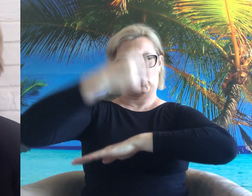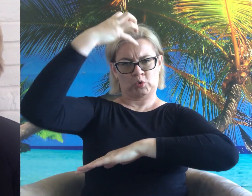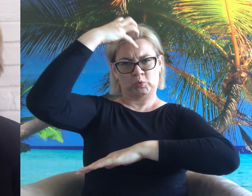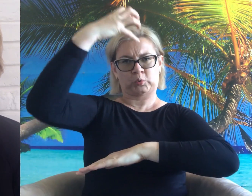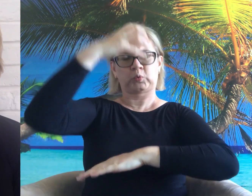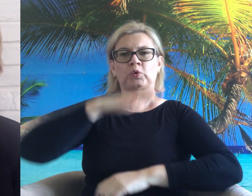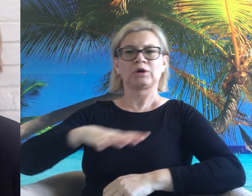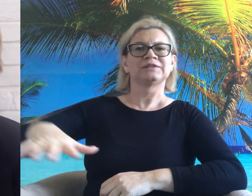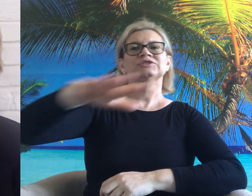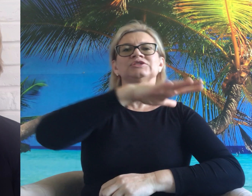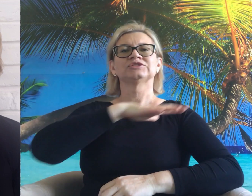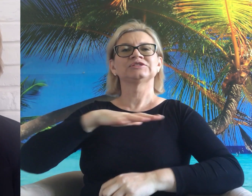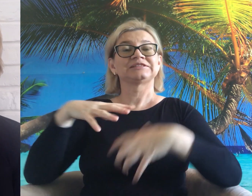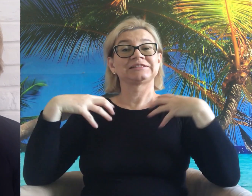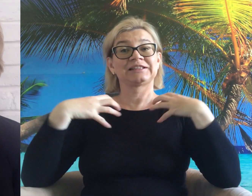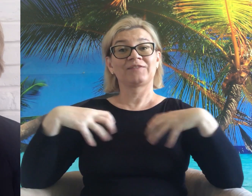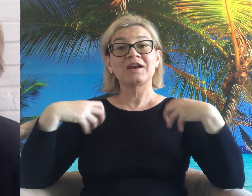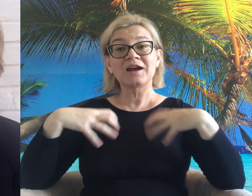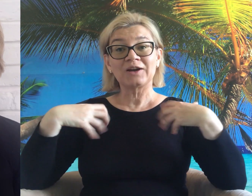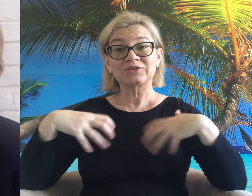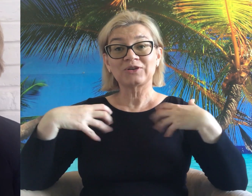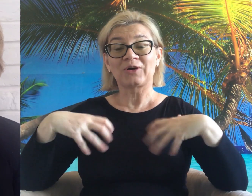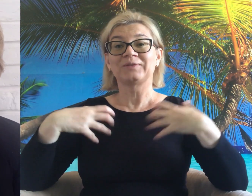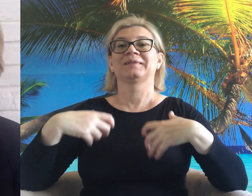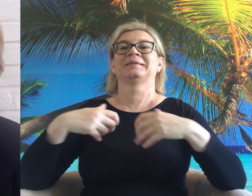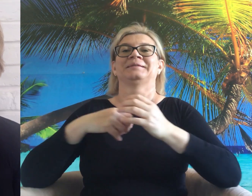król świata zwierząt.